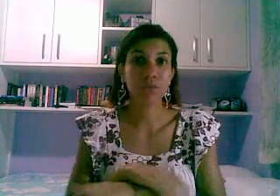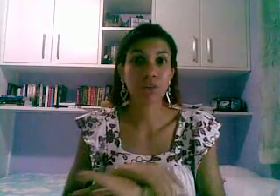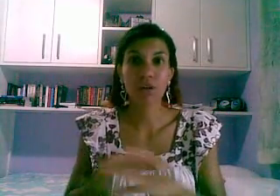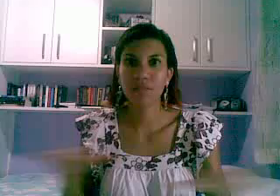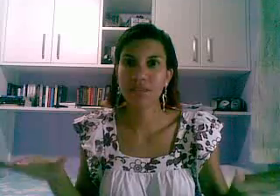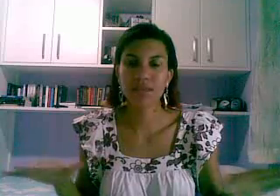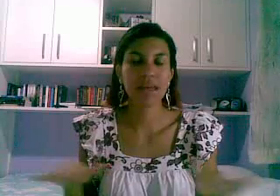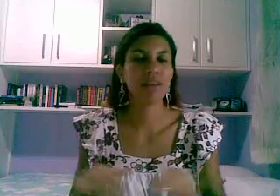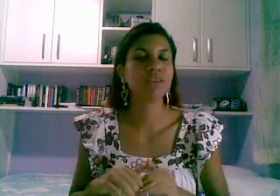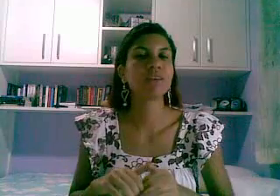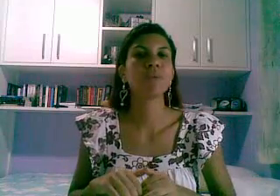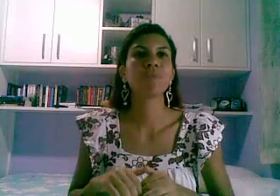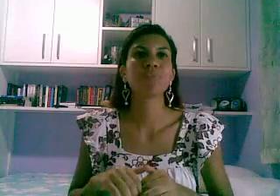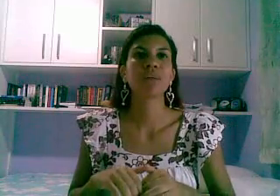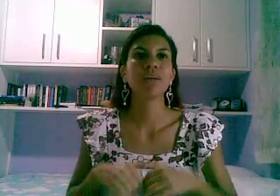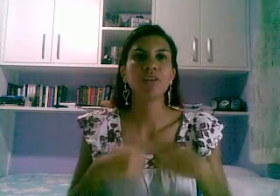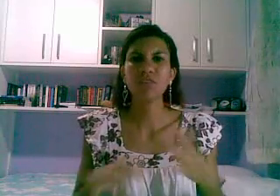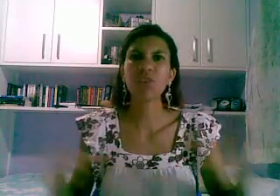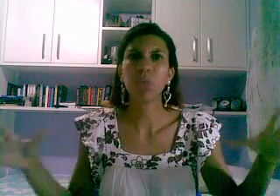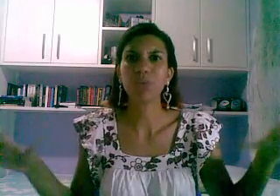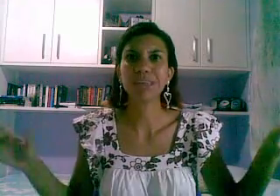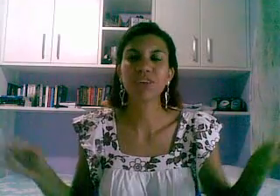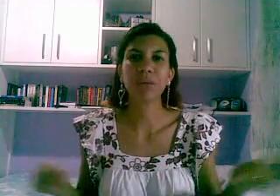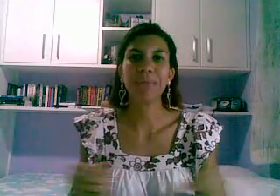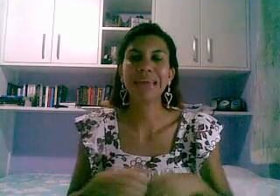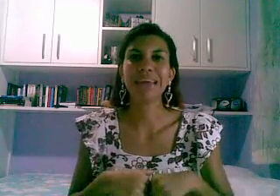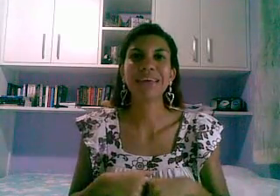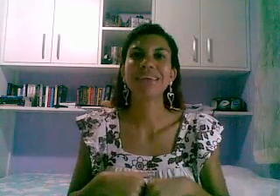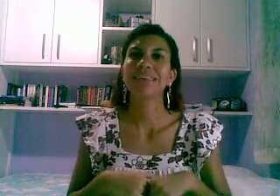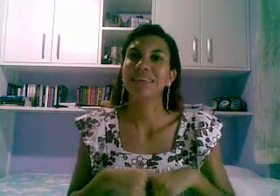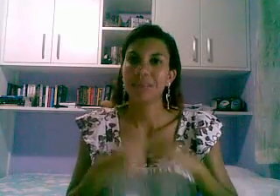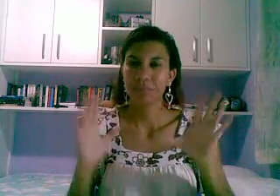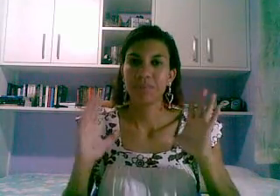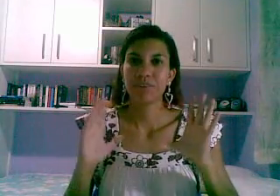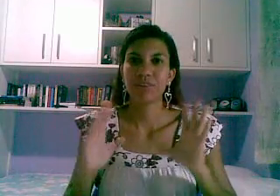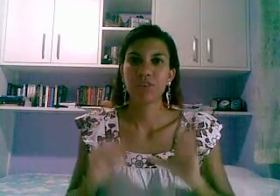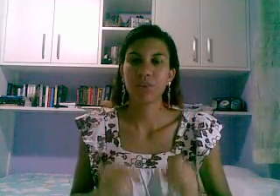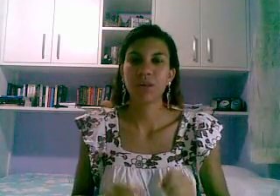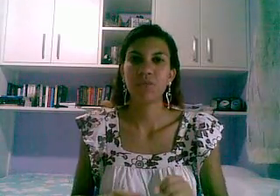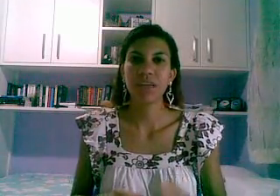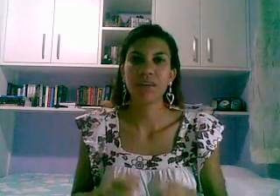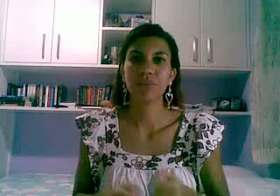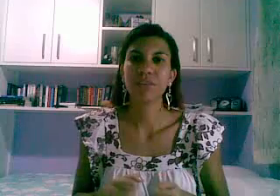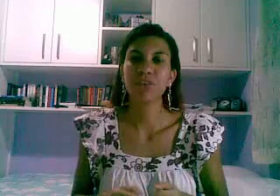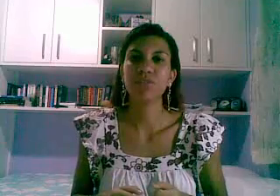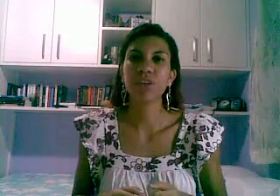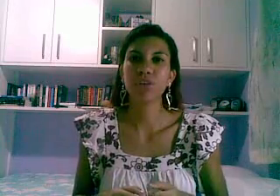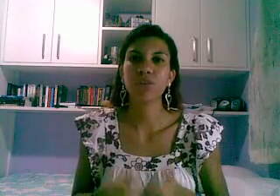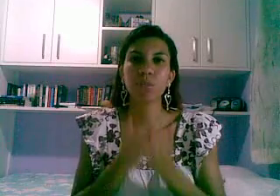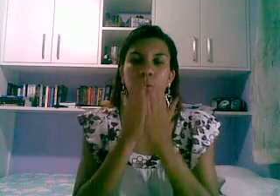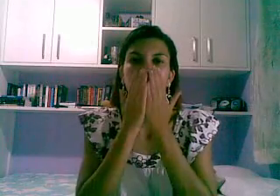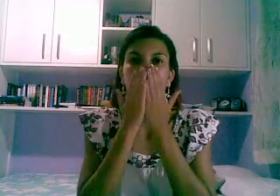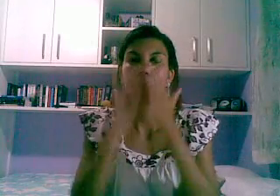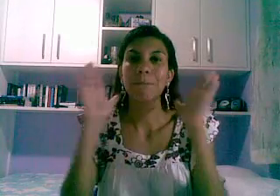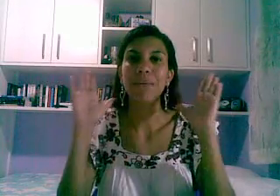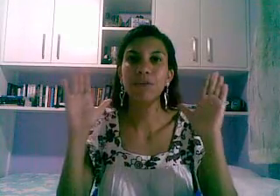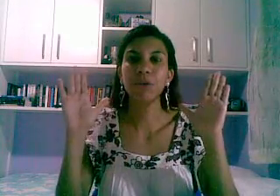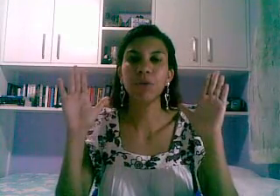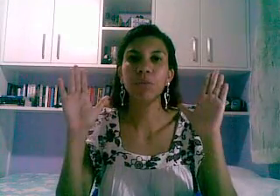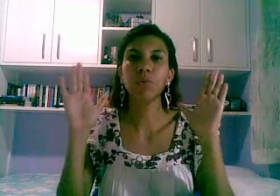filmes novas séries novas colunas também, né pra gente soltar o veneno e se divertir beijo pra todo